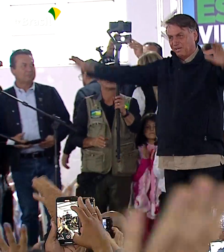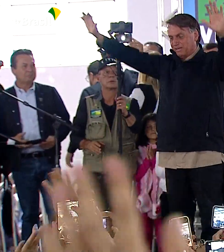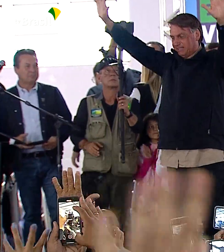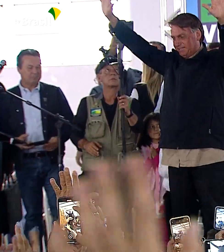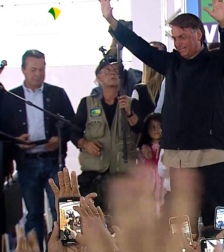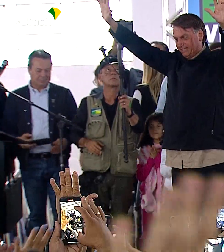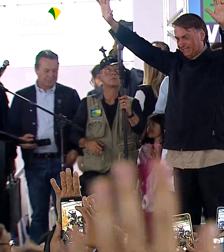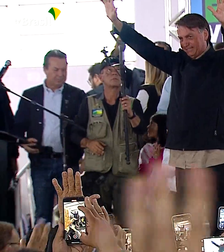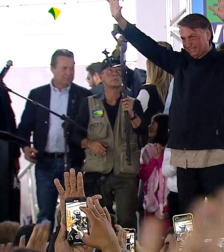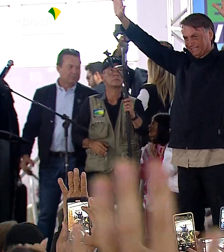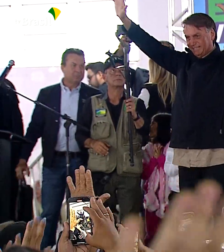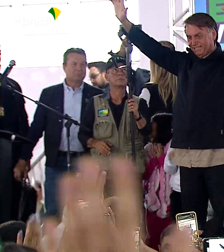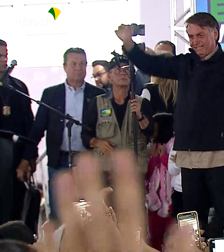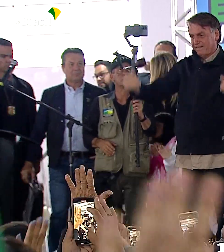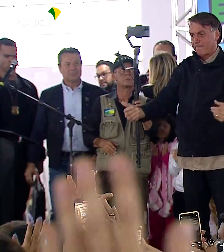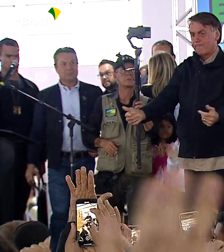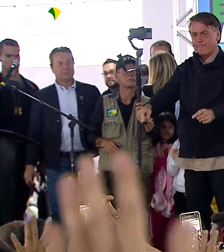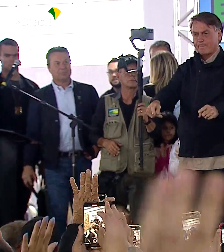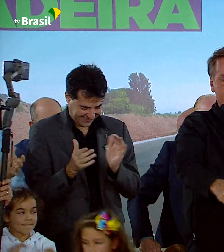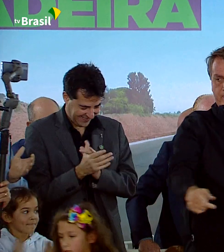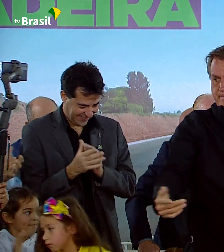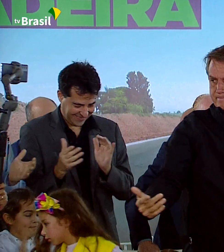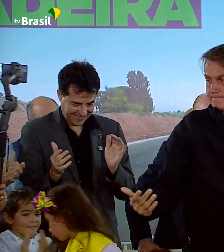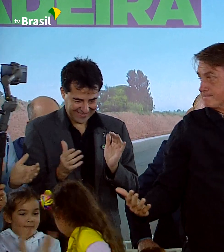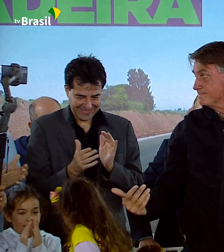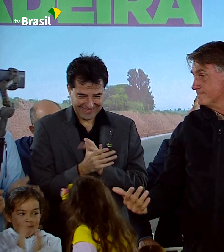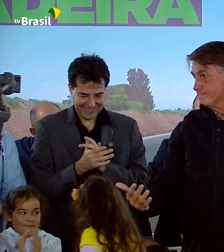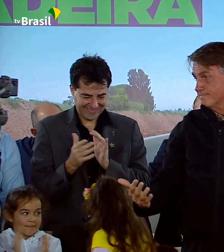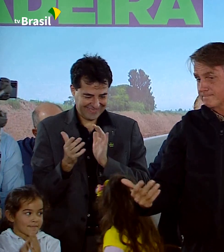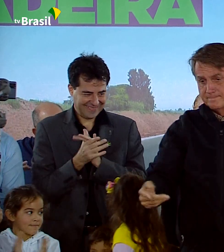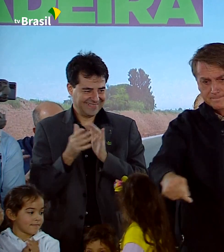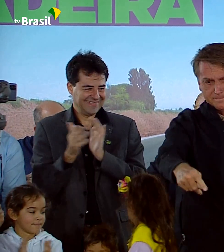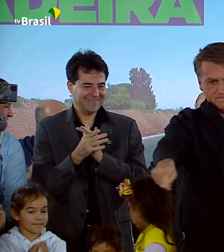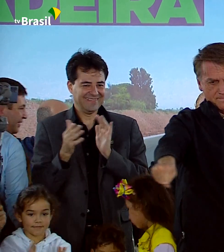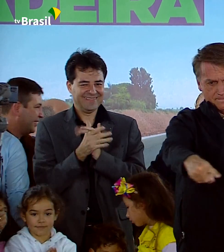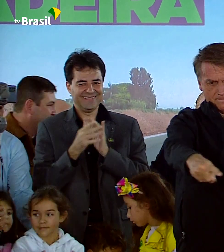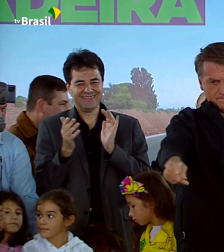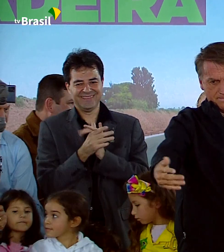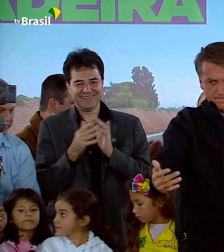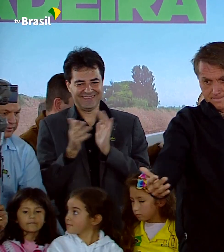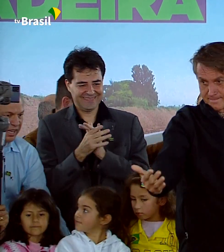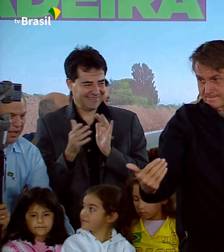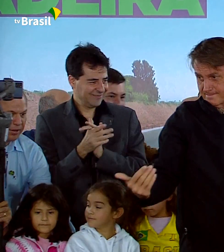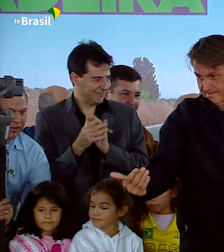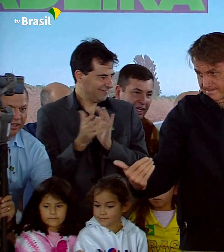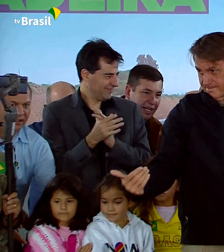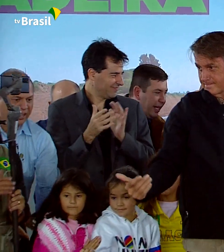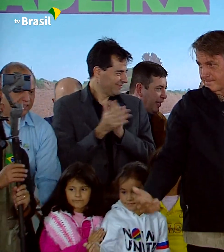veio ao Moarama para o ato da estrada boiadeira.